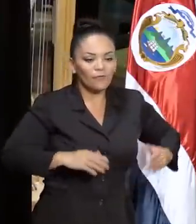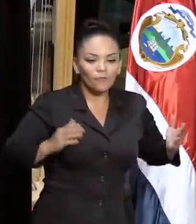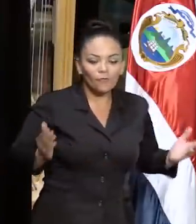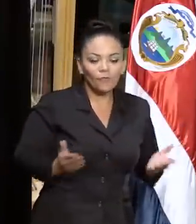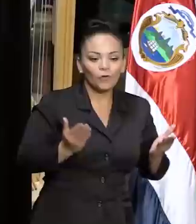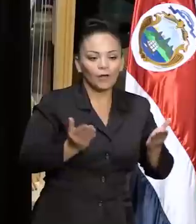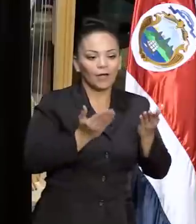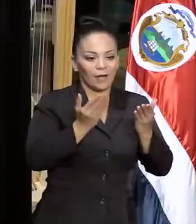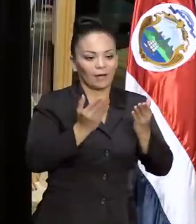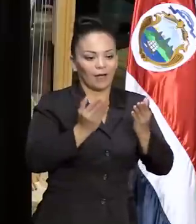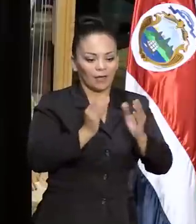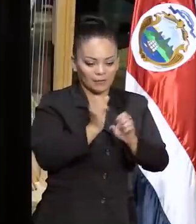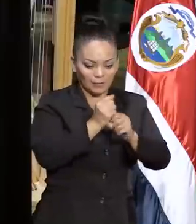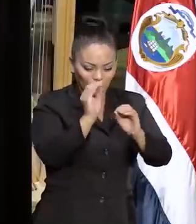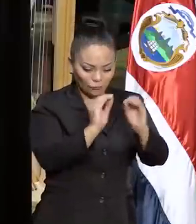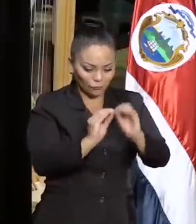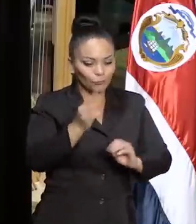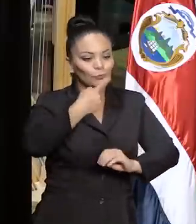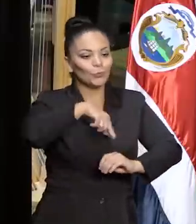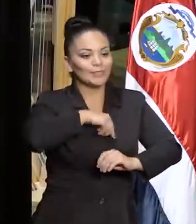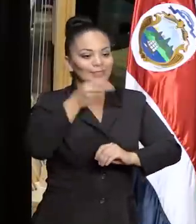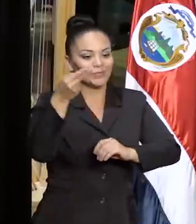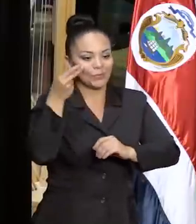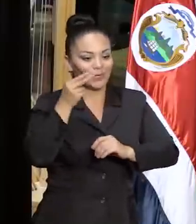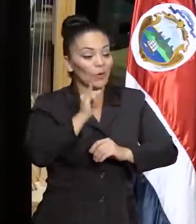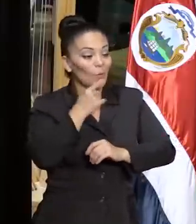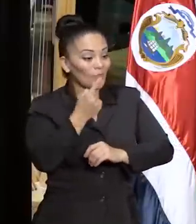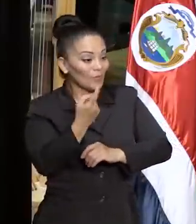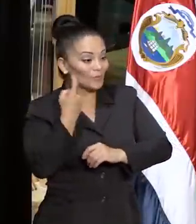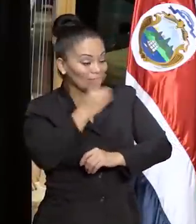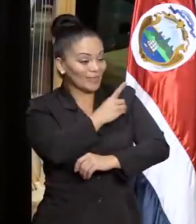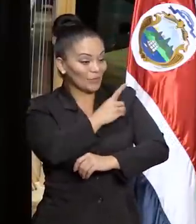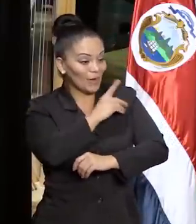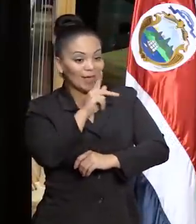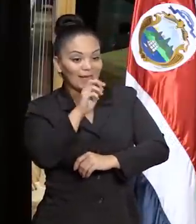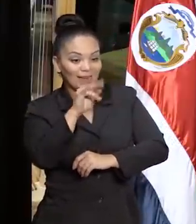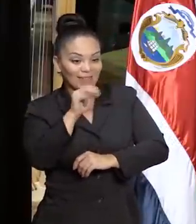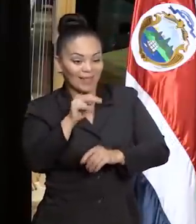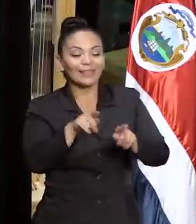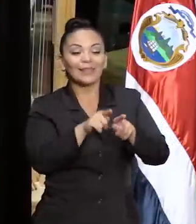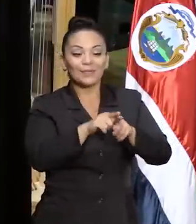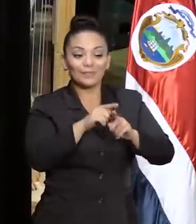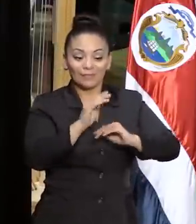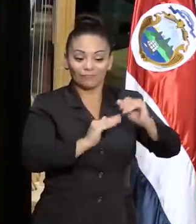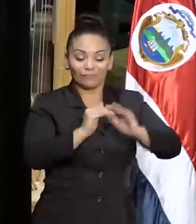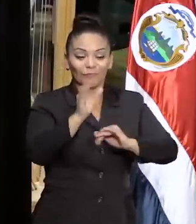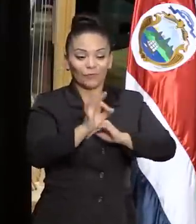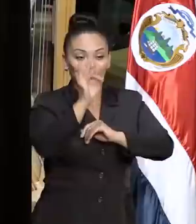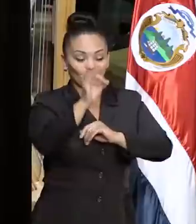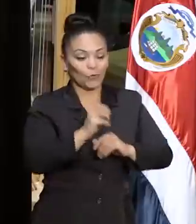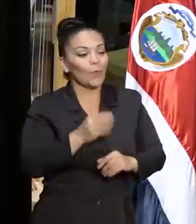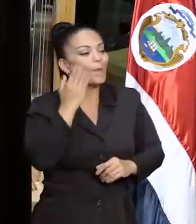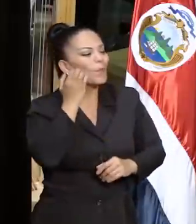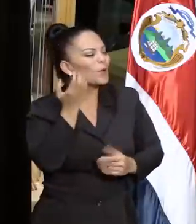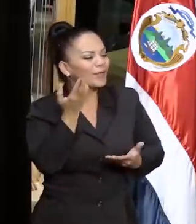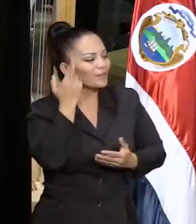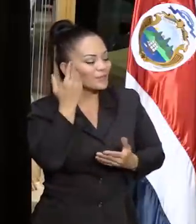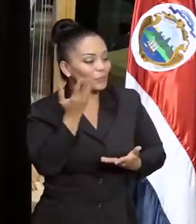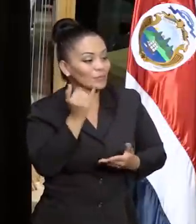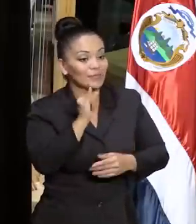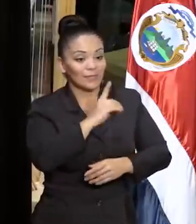nuestra historia y como dijo Doña Karina, nuestro futuro. Porque si Dios quiere,